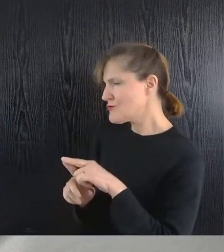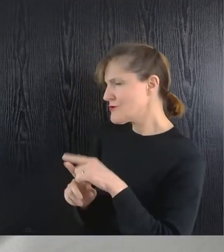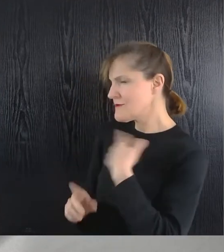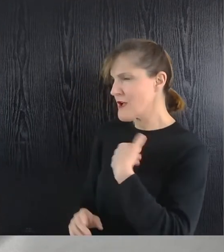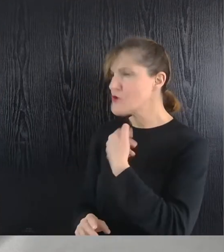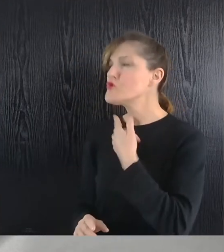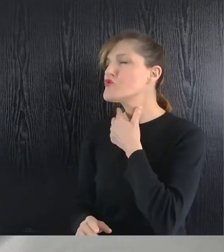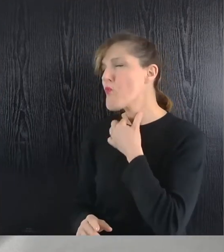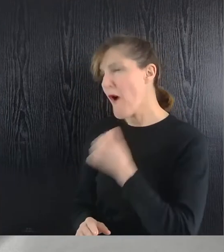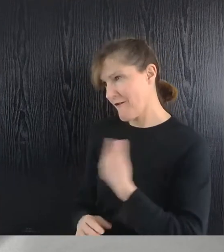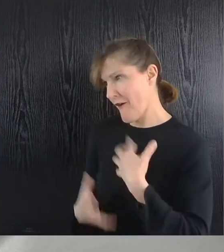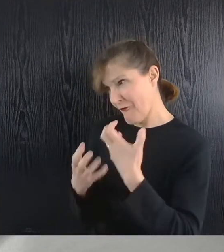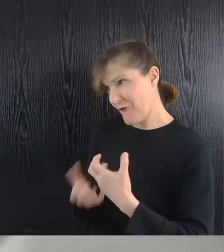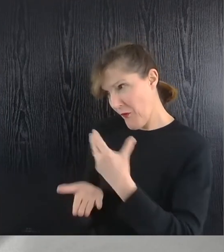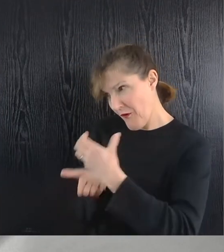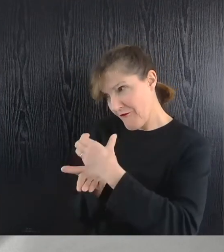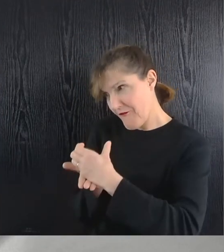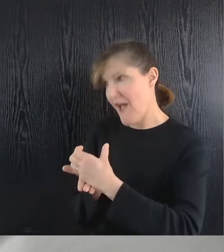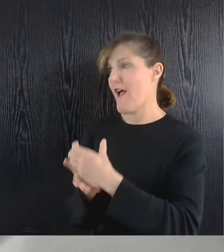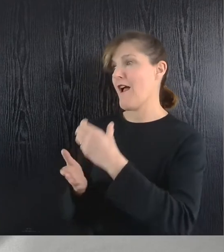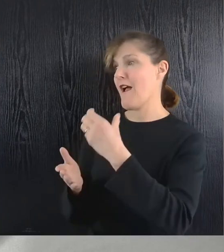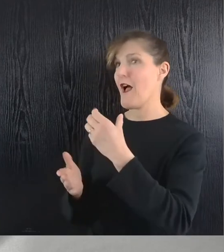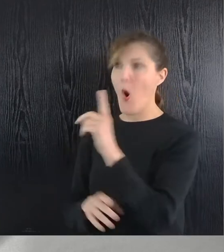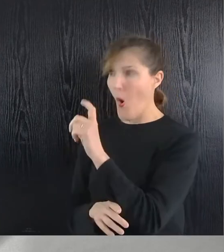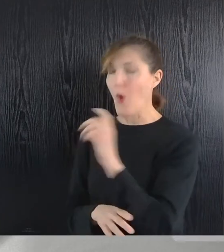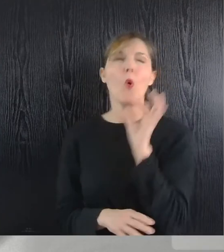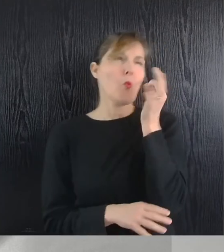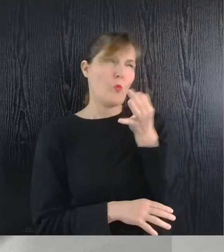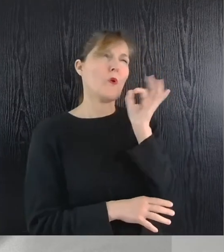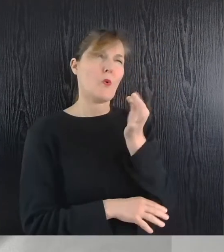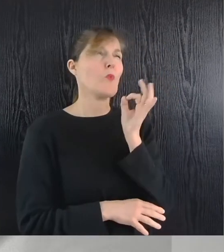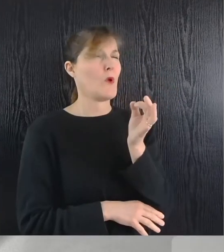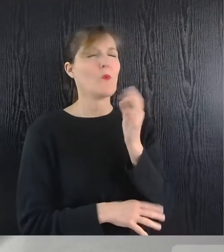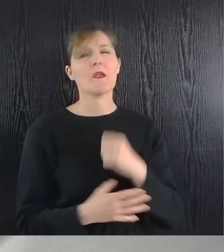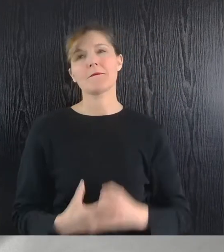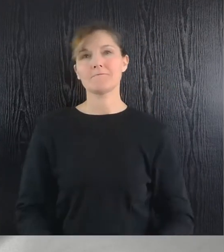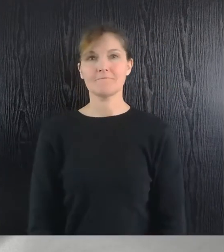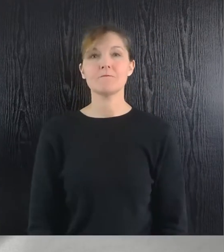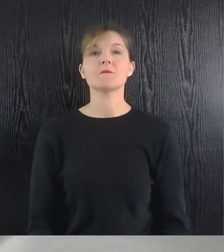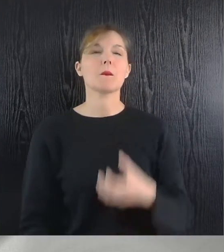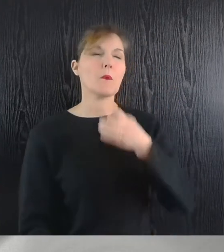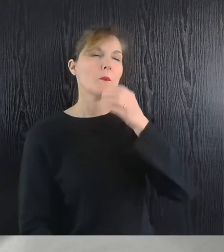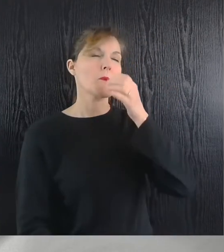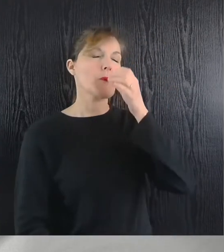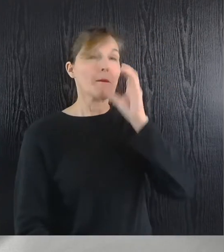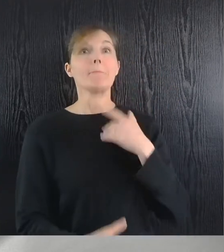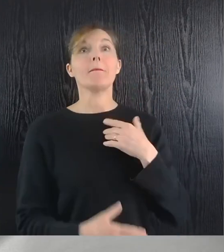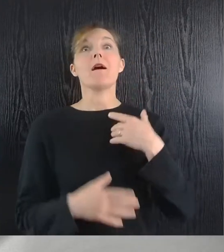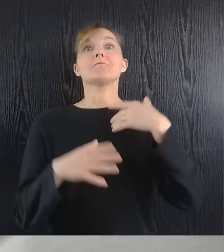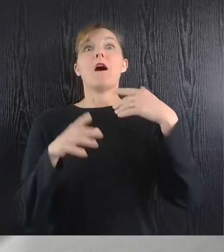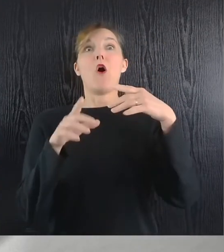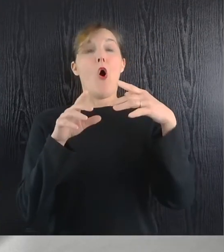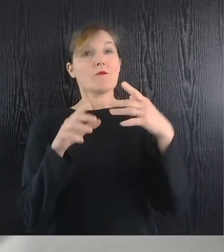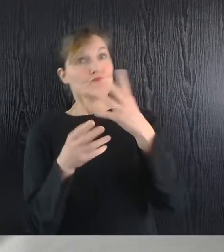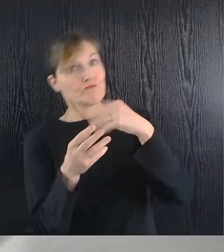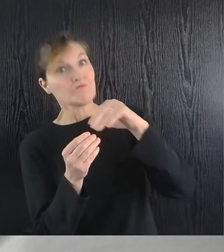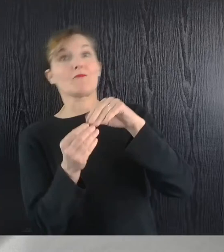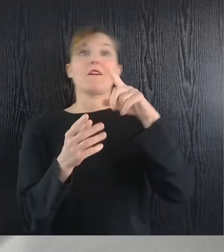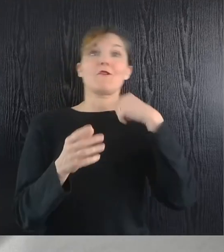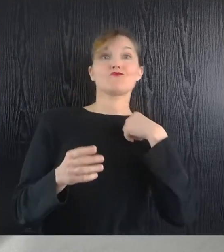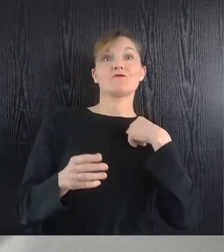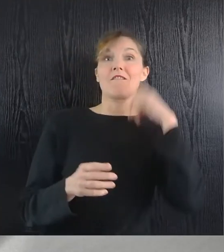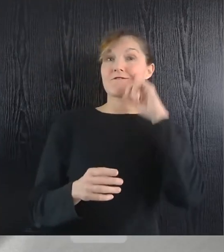Voulez-vous un verre d'eau ? Oh oui, ça me ferait grand bien. » Pendant qu'il buvait, la femme lui apporta un autre verre de lait.